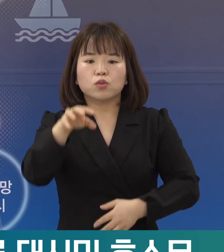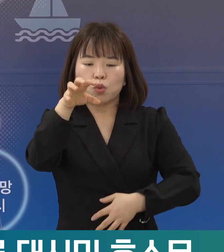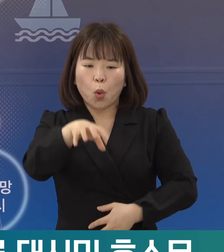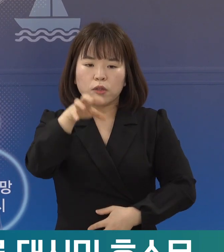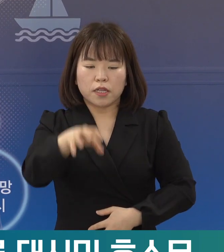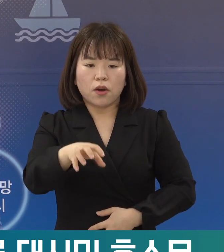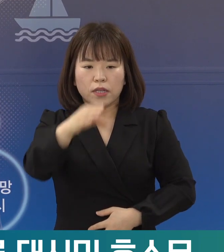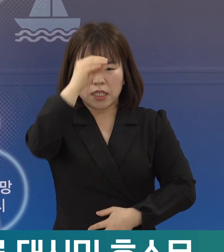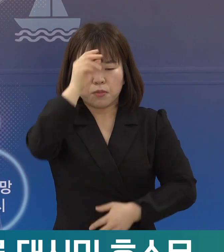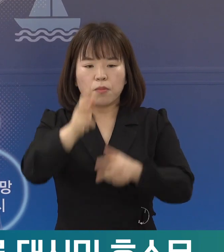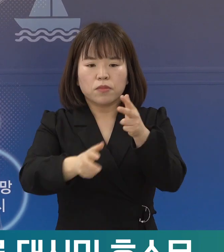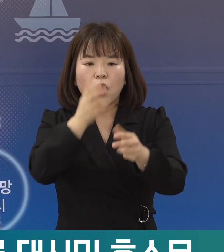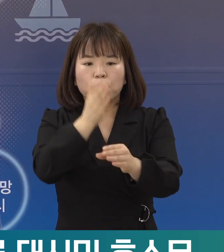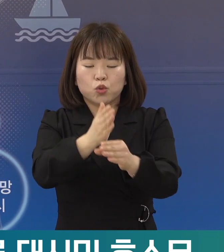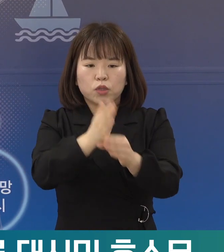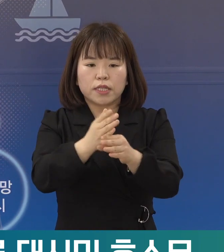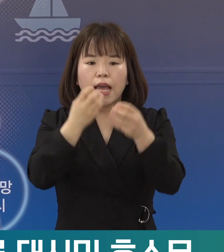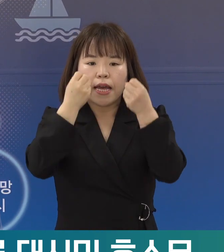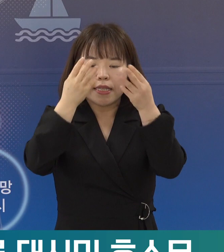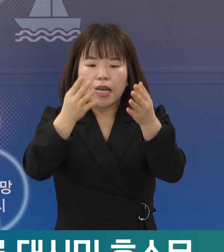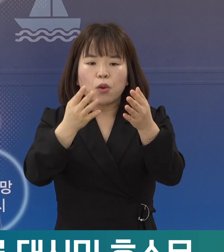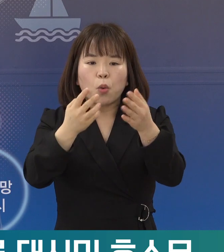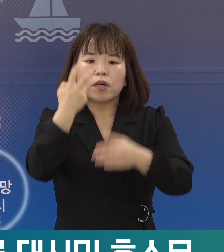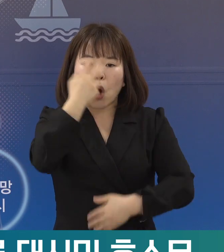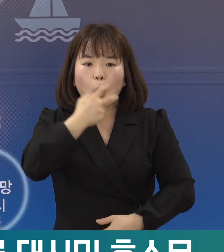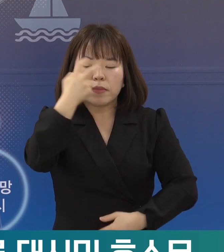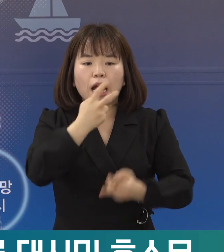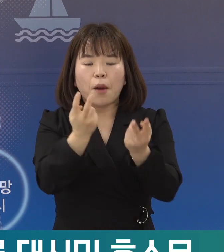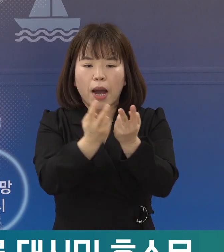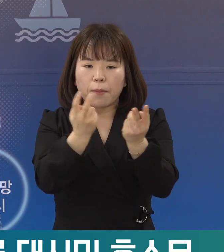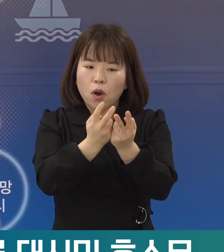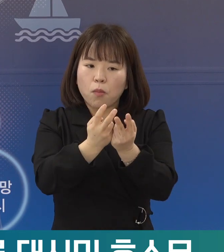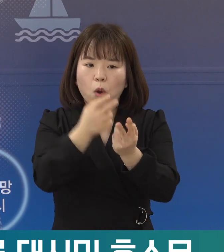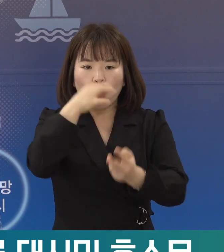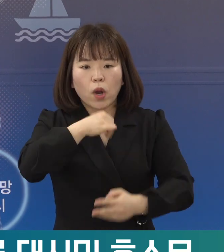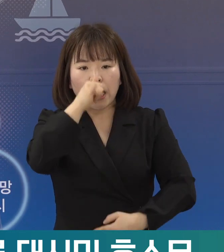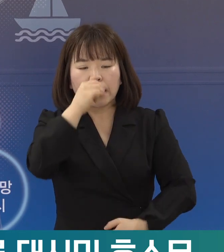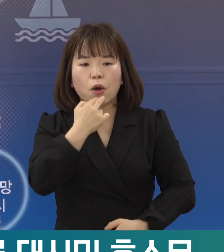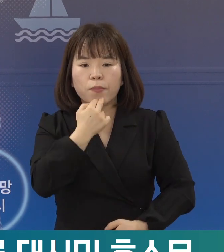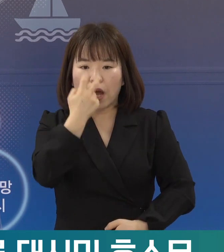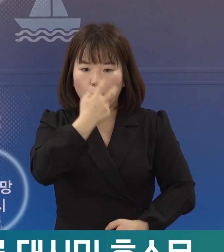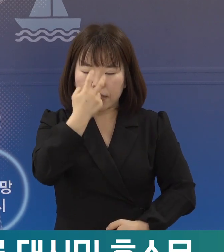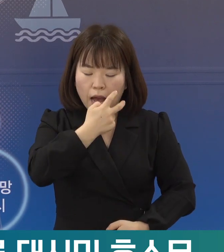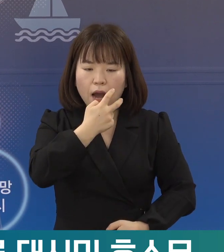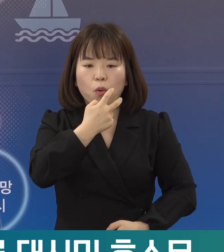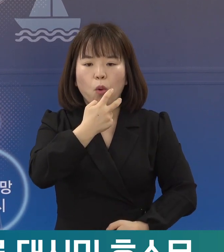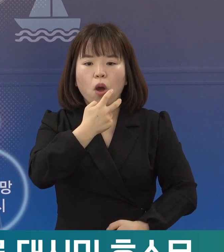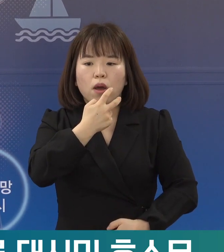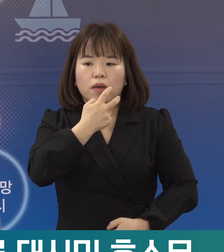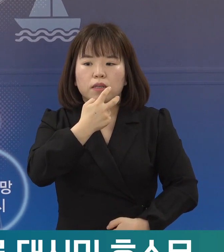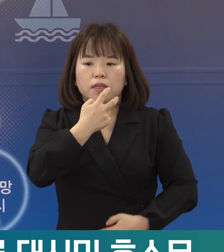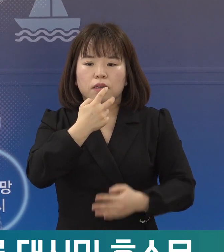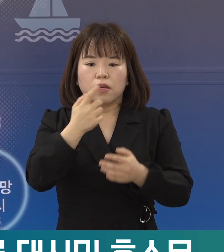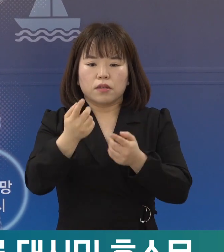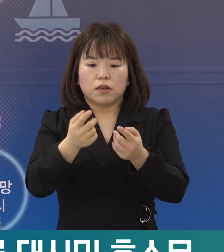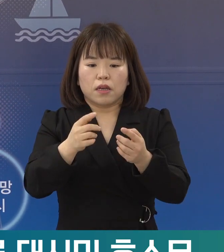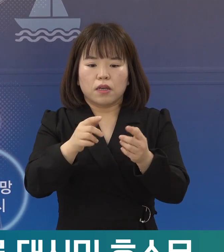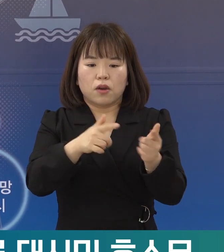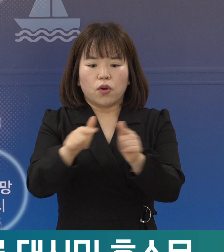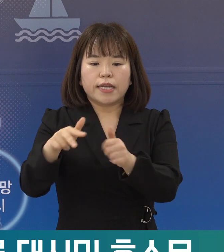시범 실시 중인 새로운 진단검사 체계 효율성과 현장 수요를 모니터링하면서